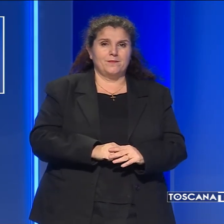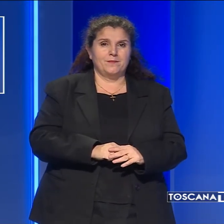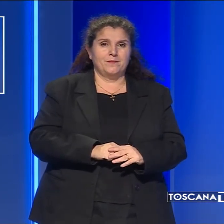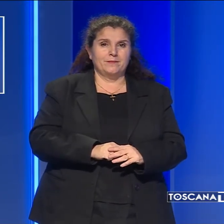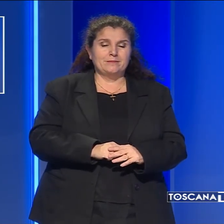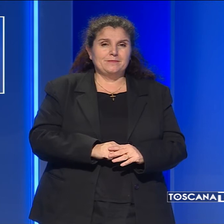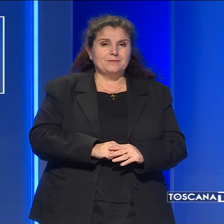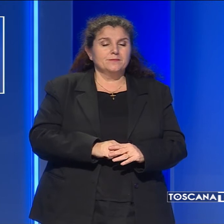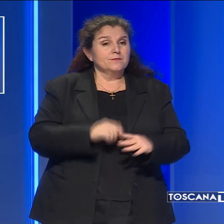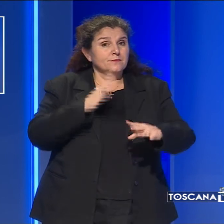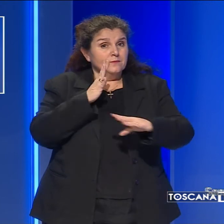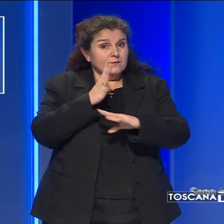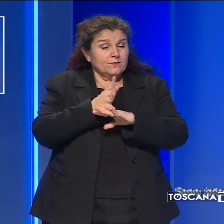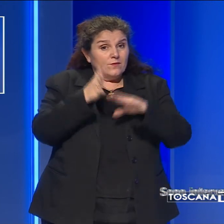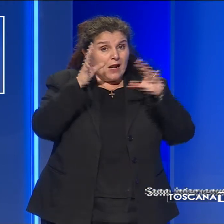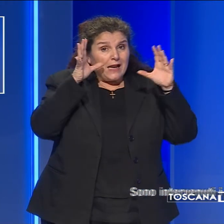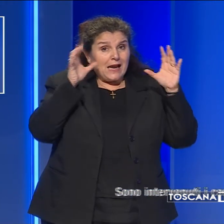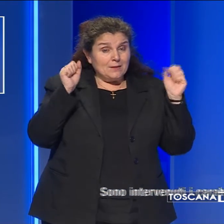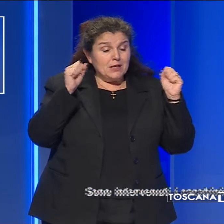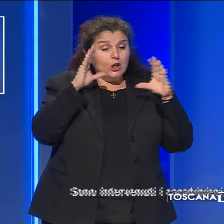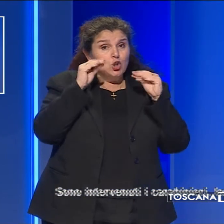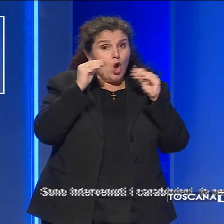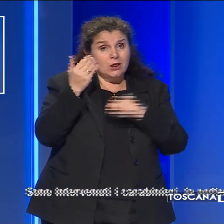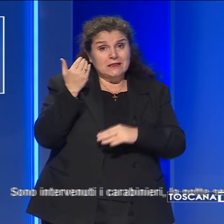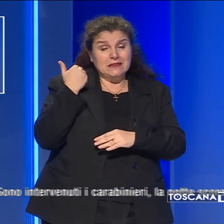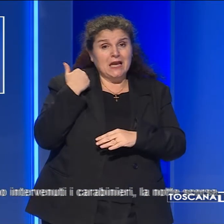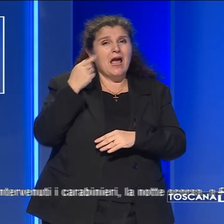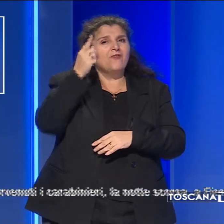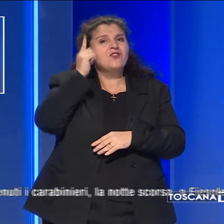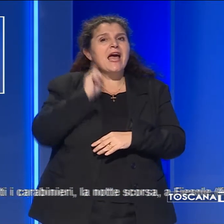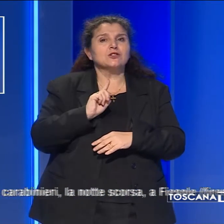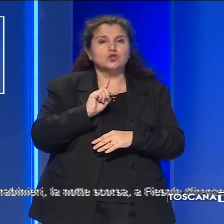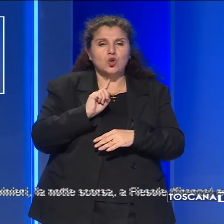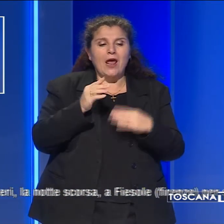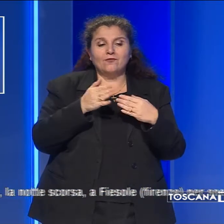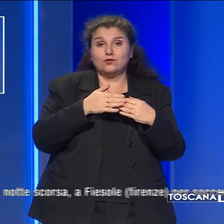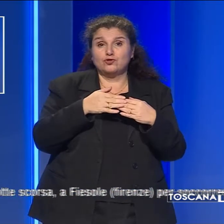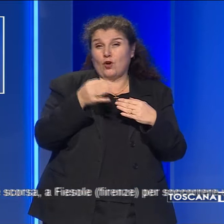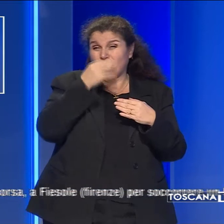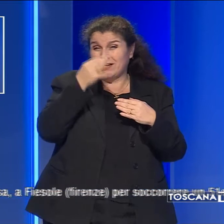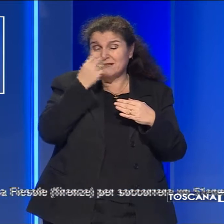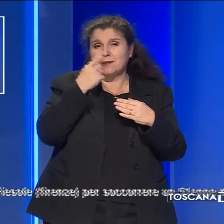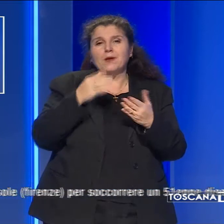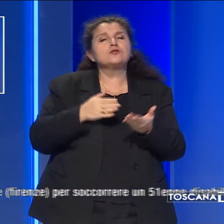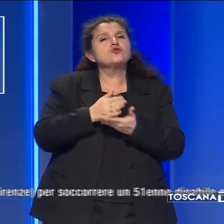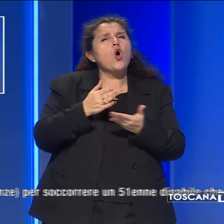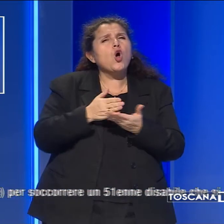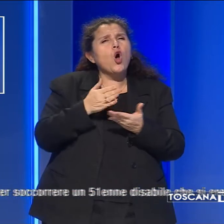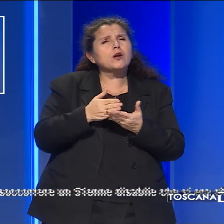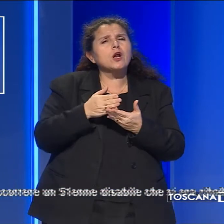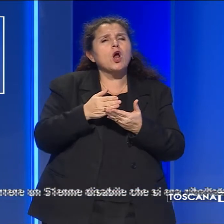E sono intervenuti i carabinieri la notte scorsa a Fiesole, alle porte di Firenze, per soccorrere un